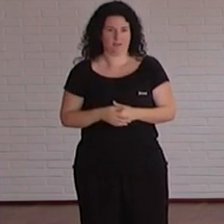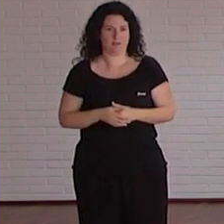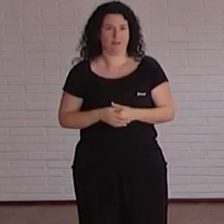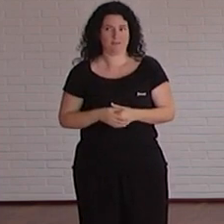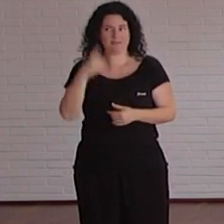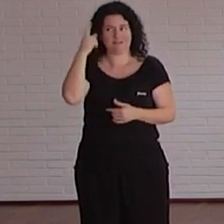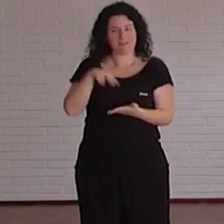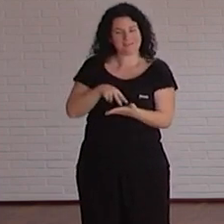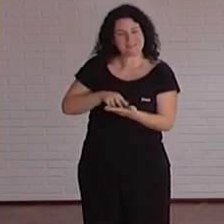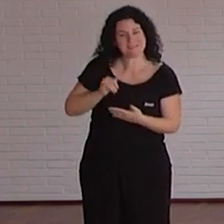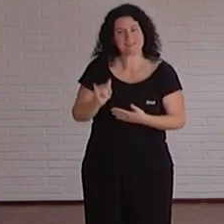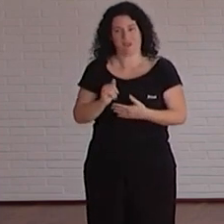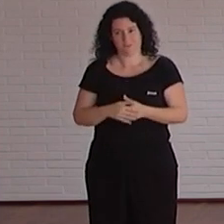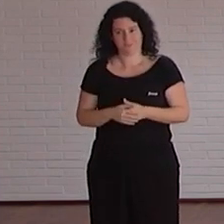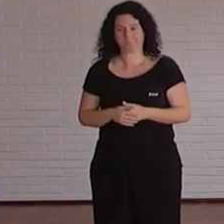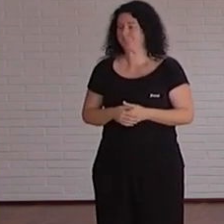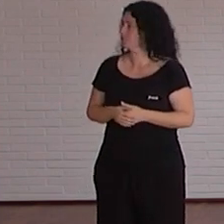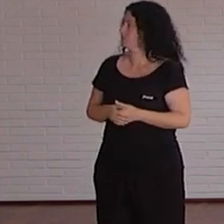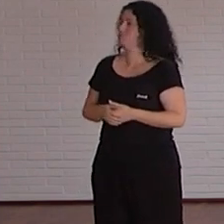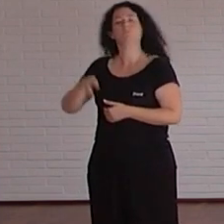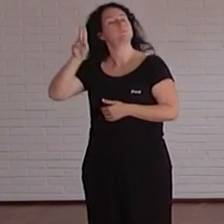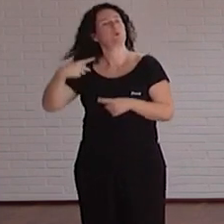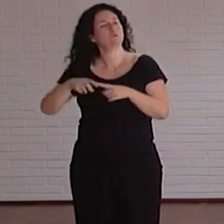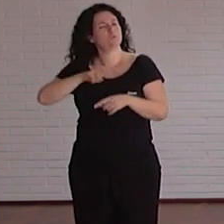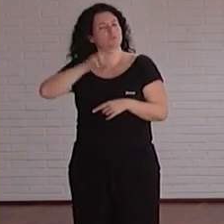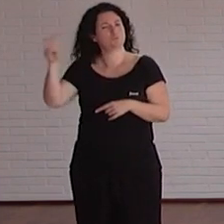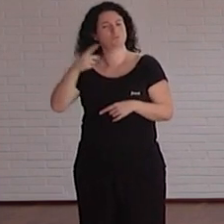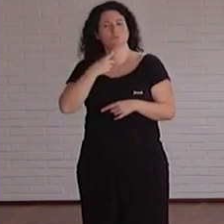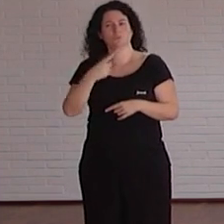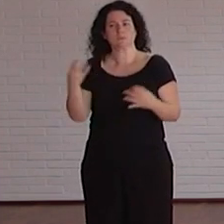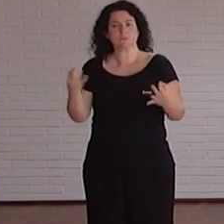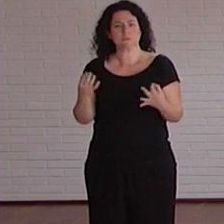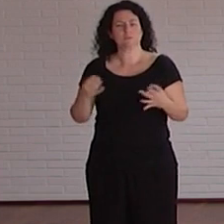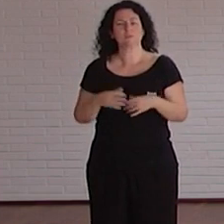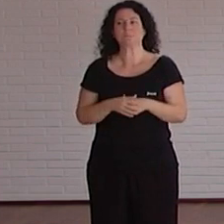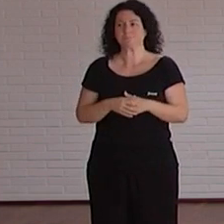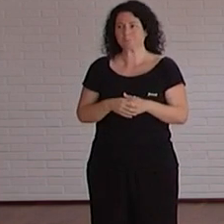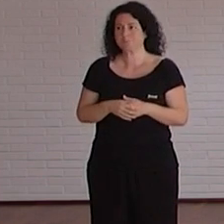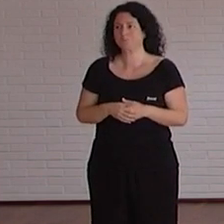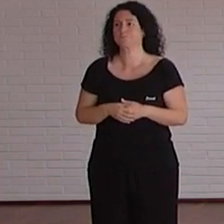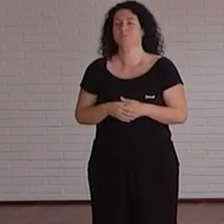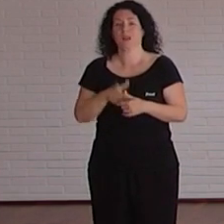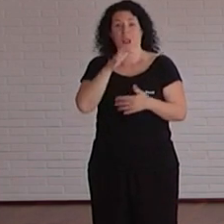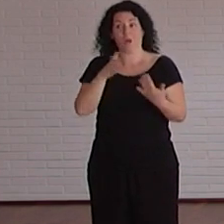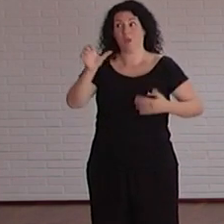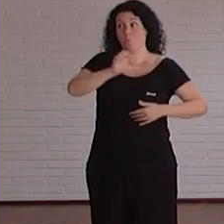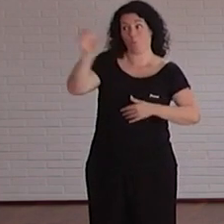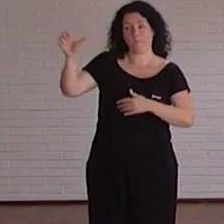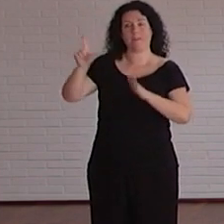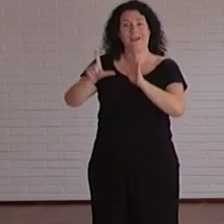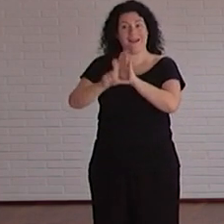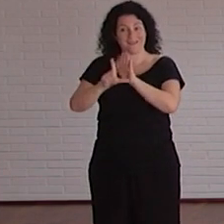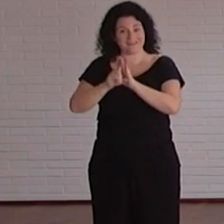existe porque también otra de las cosas que se han dicho antes es que es verdad que estas legislaciones que hay en marcha europeas que luego se han